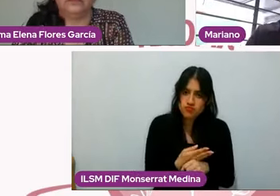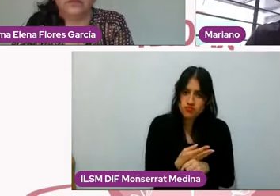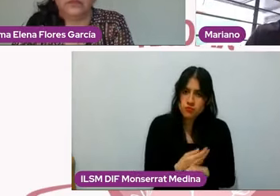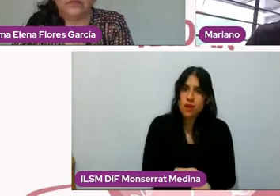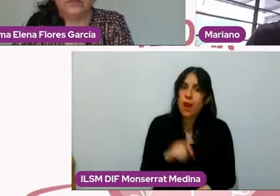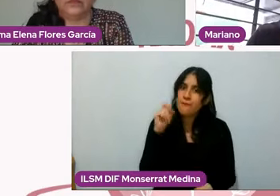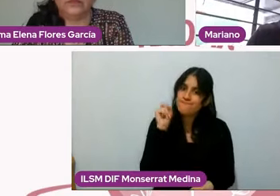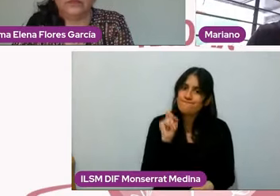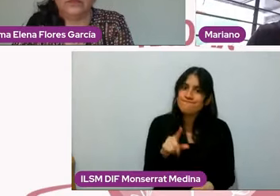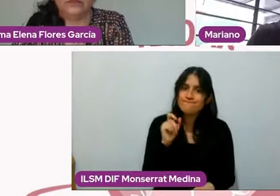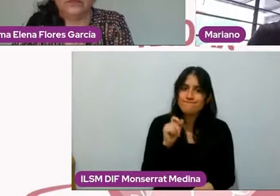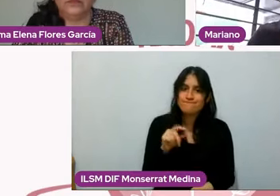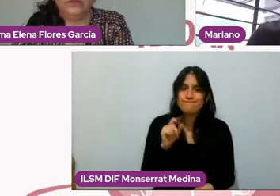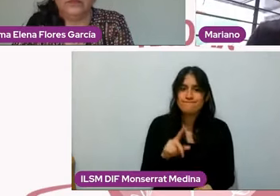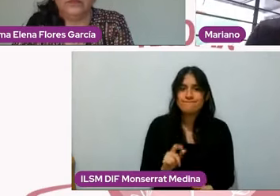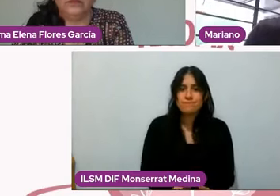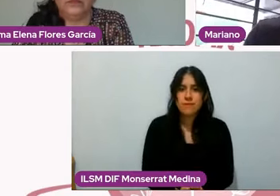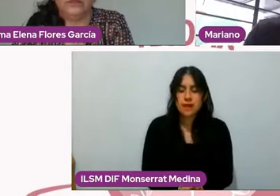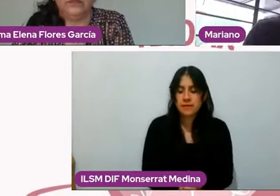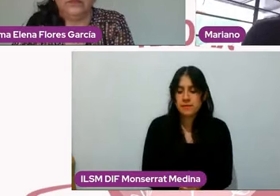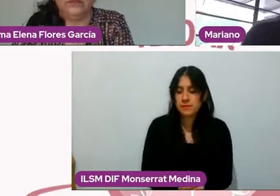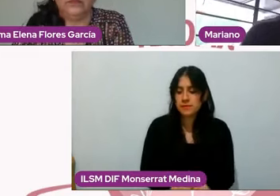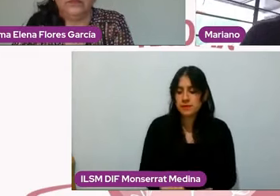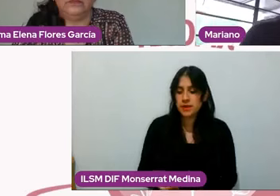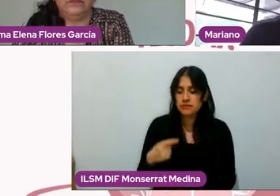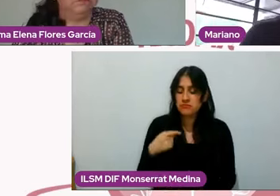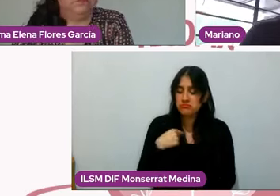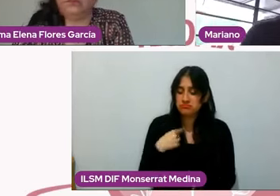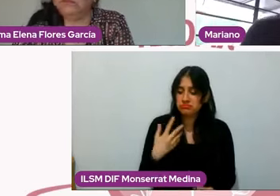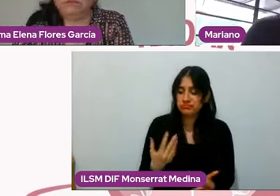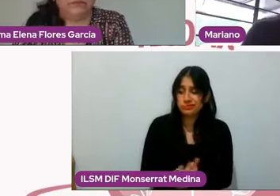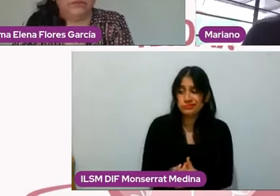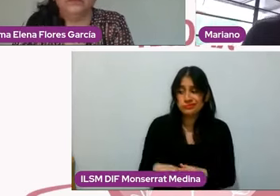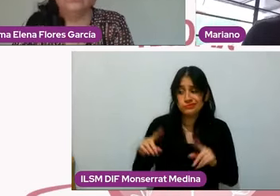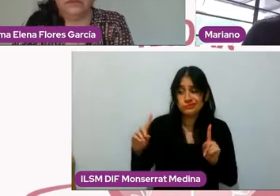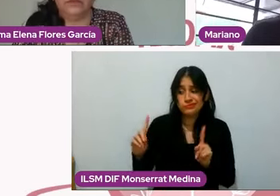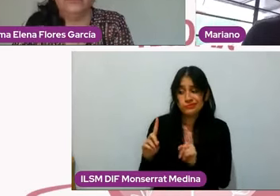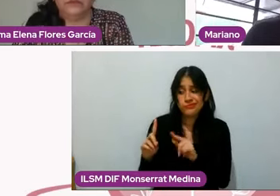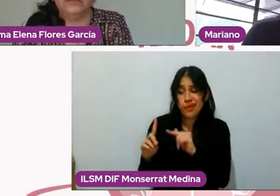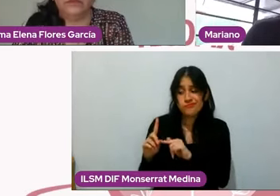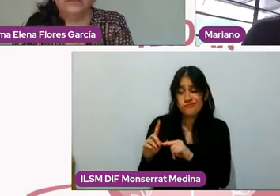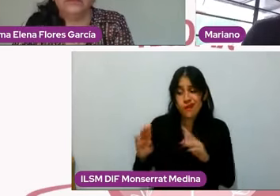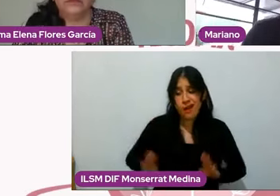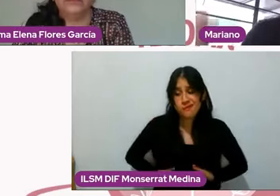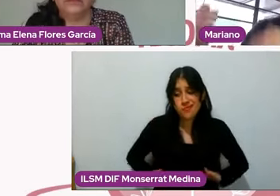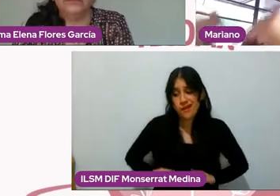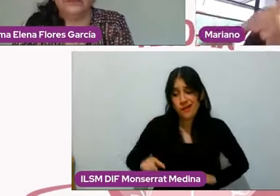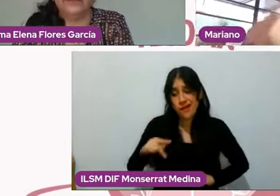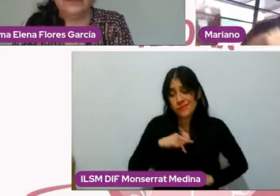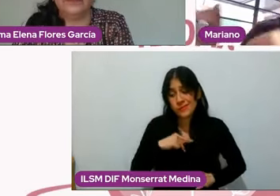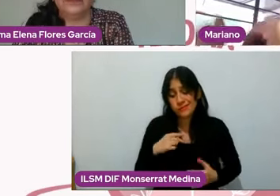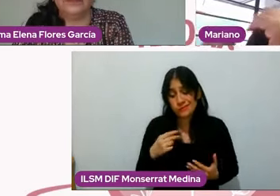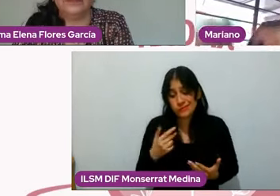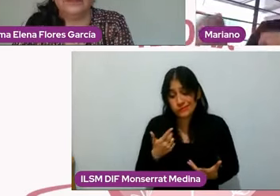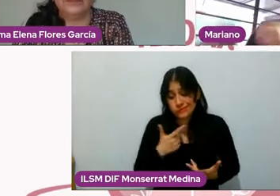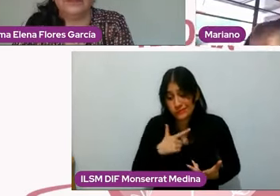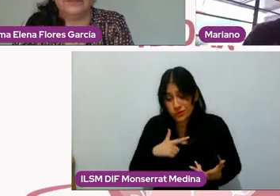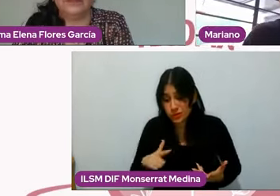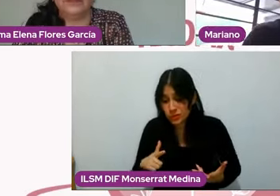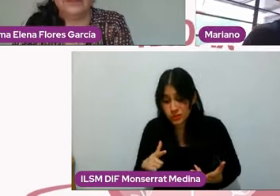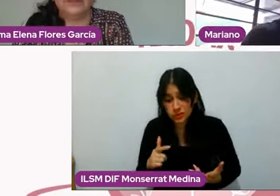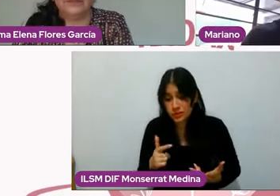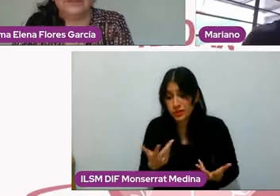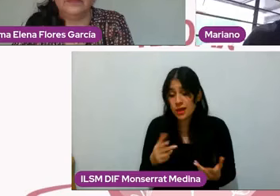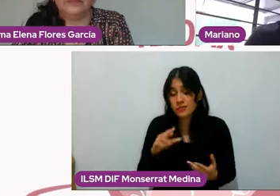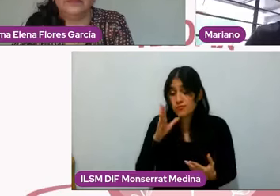probabilidad de que simplemente yo me encuentre ya en una pareja que no me es satisface, ¿no? Porque para